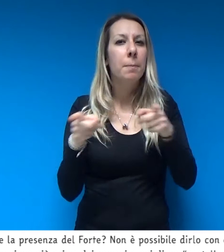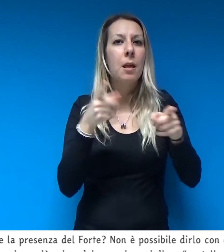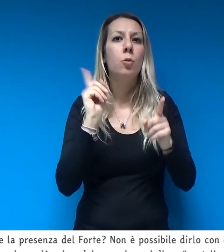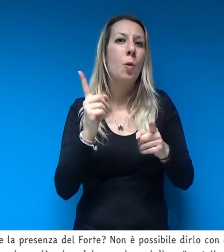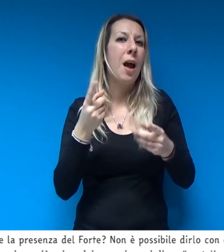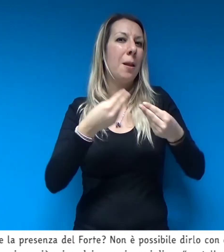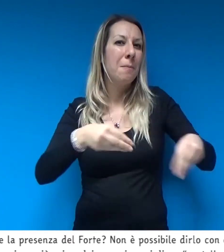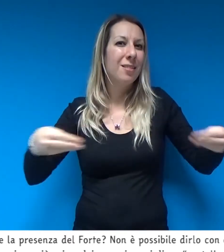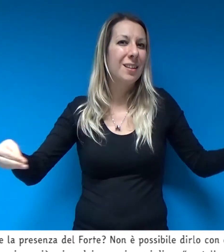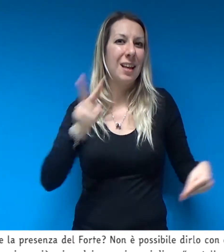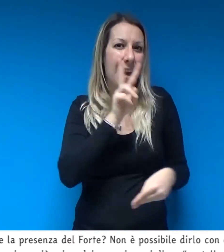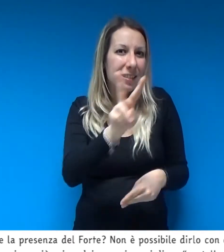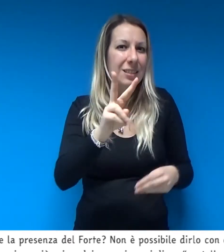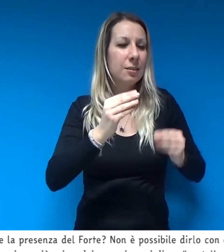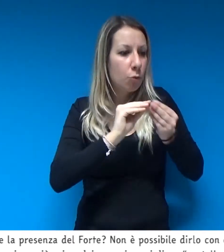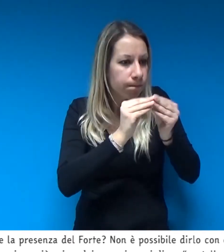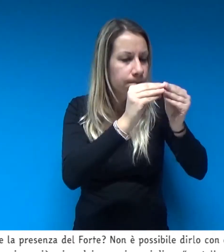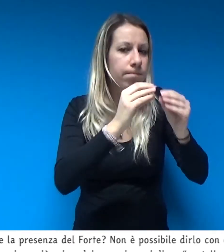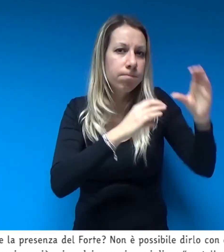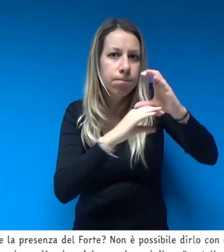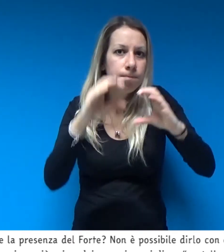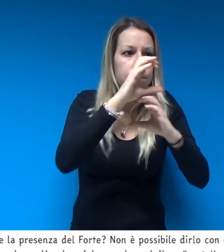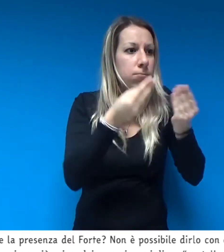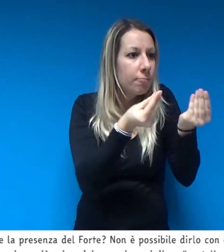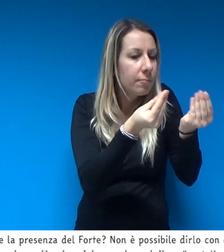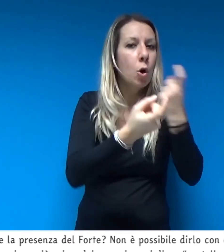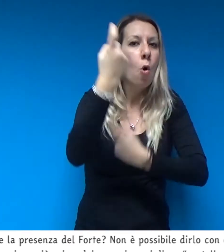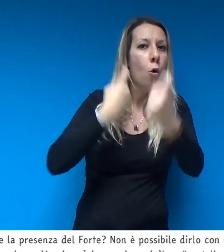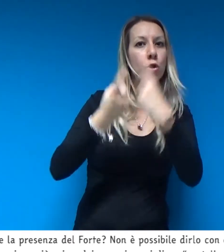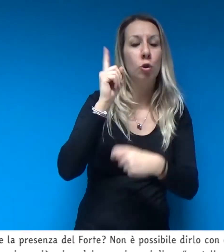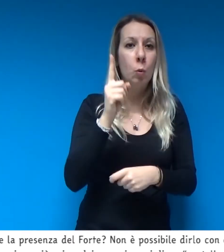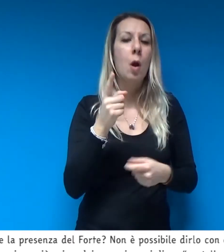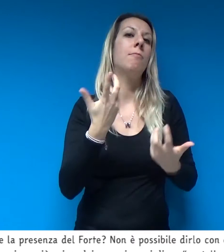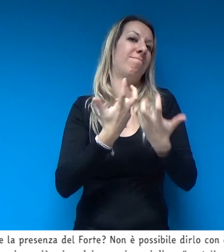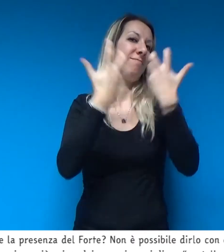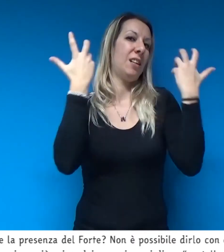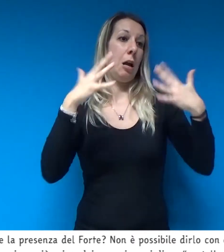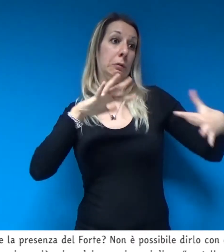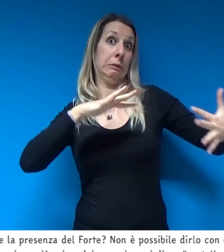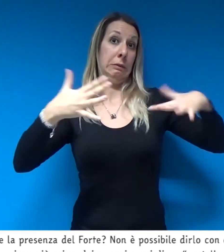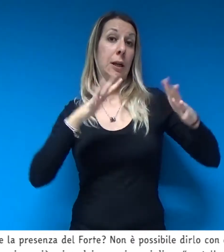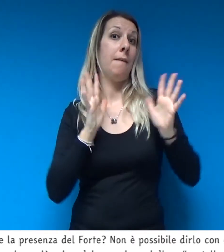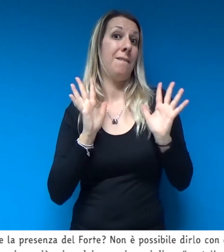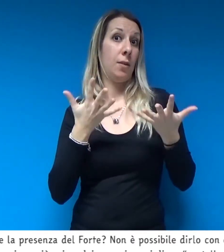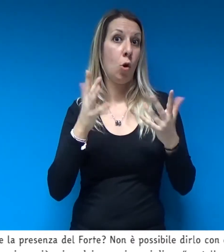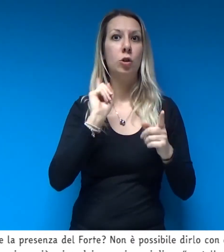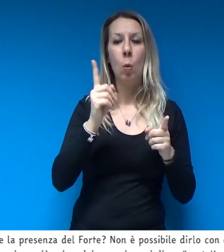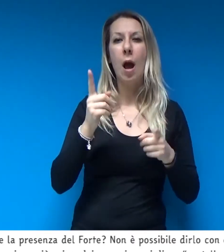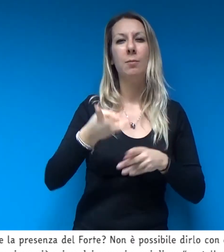ma si è ipotizzata la presenza di una costruzione già prima dei Romani e poi di